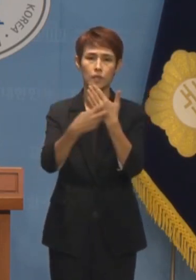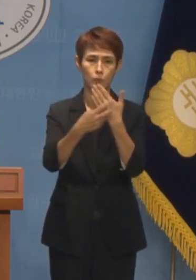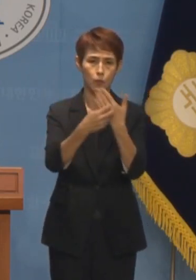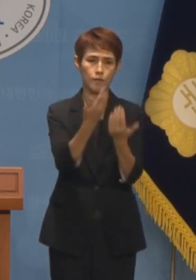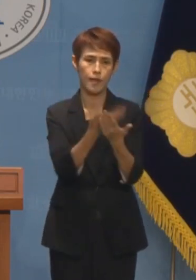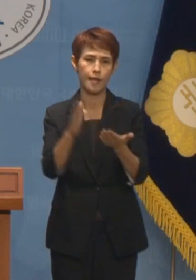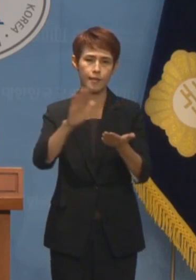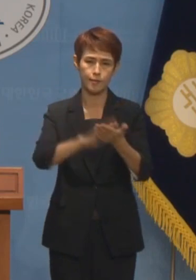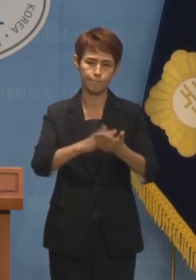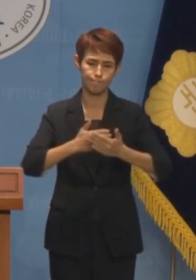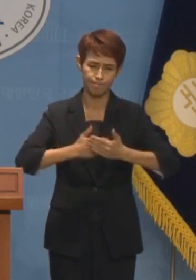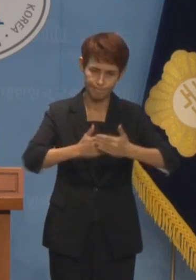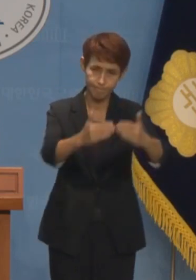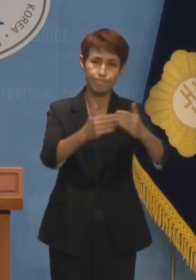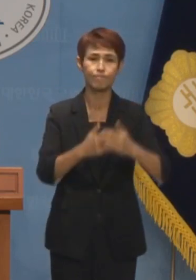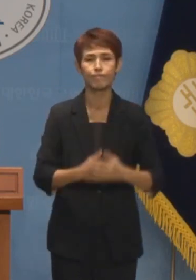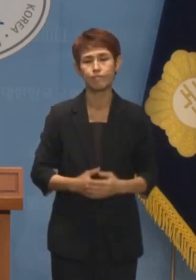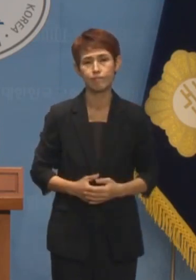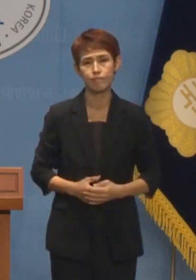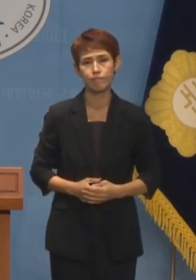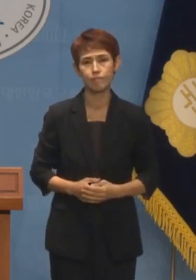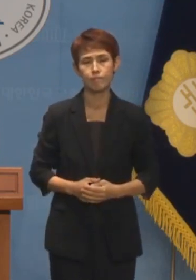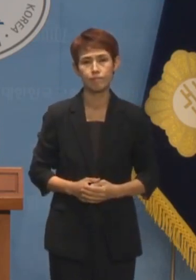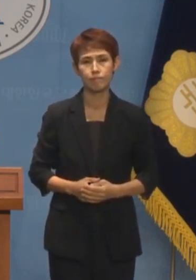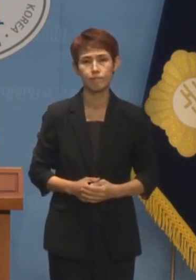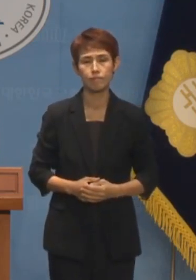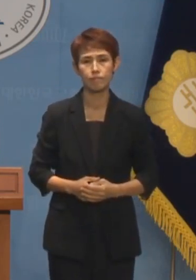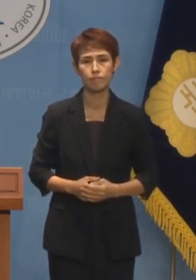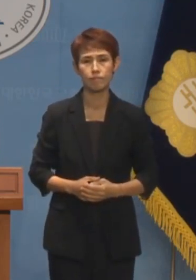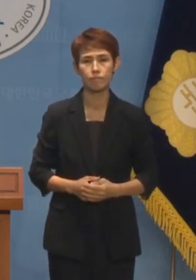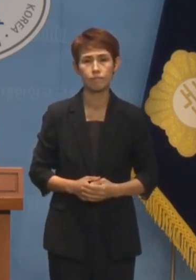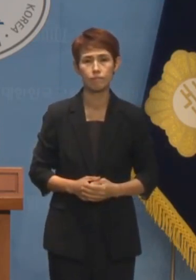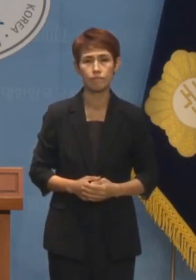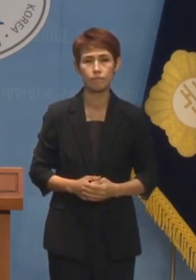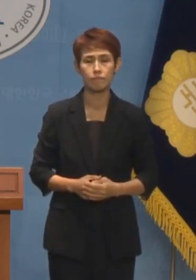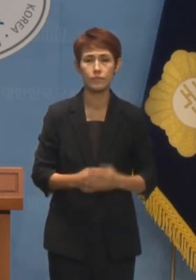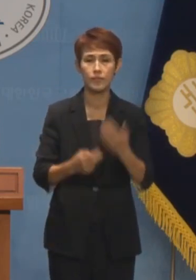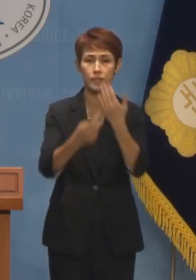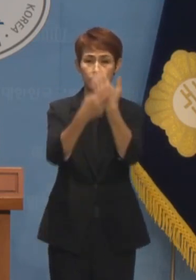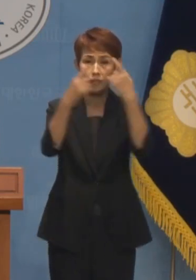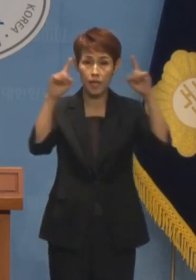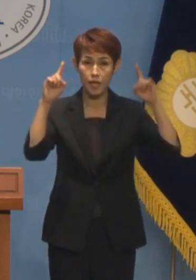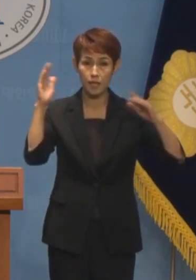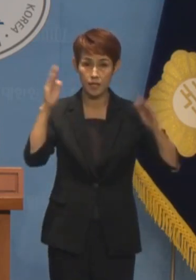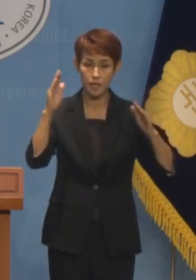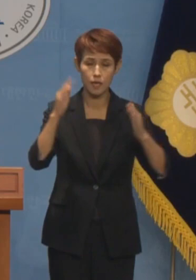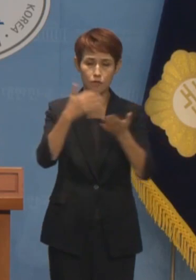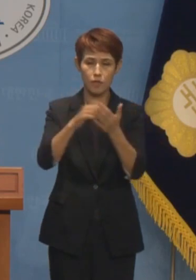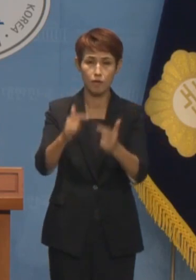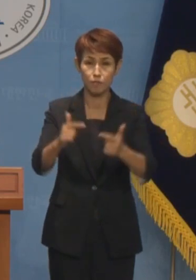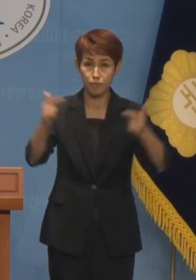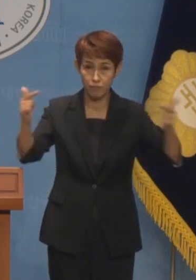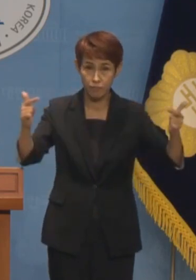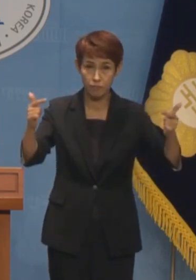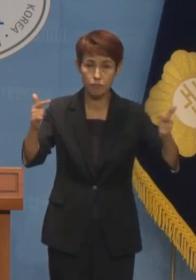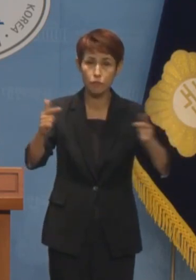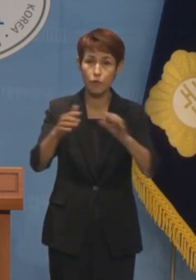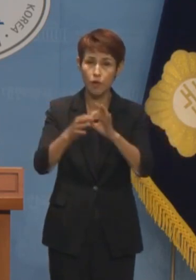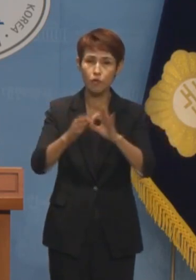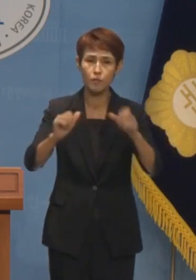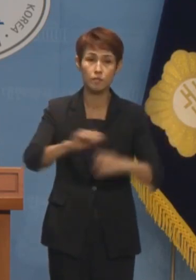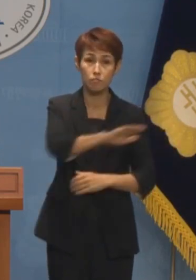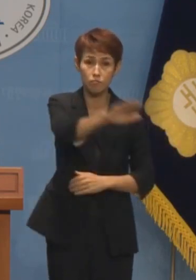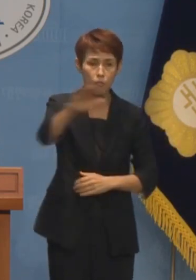추진했던 것입니다 아울러 의료개혁의 일환인 의대 정원 확대에 대해 많은 국민들께서